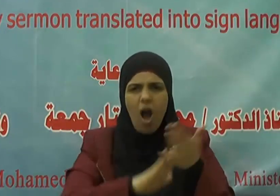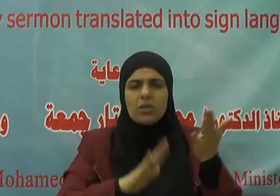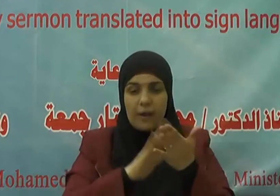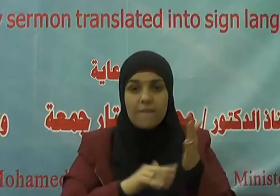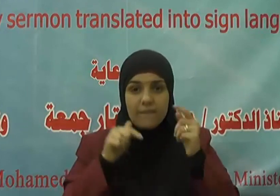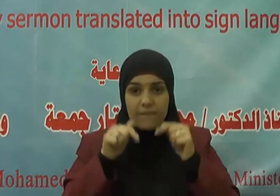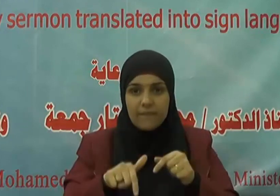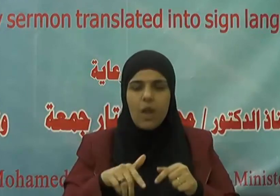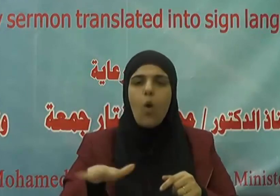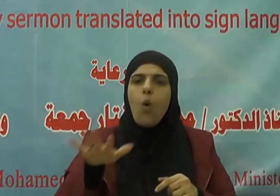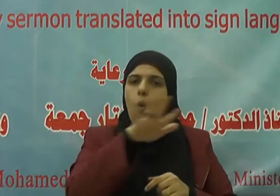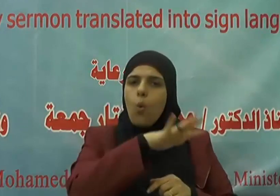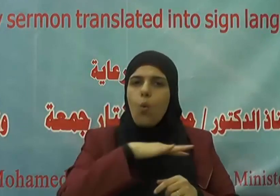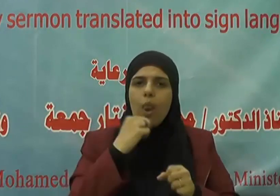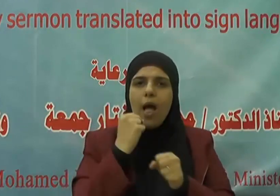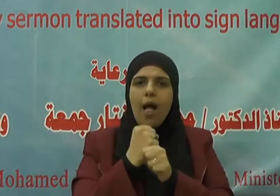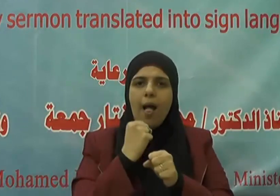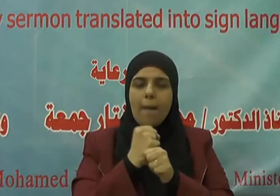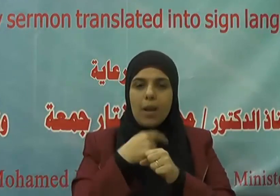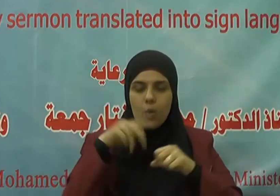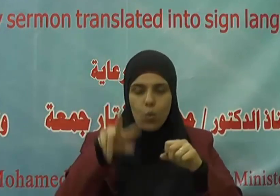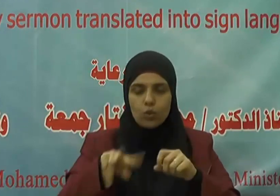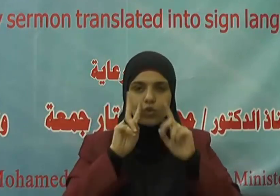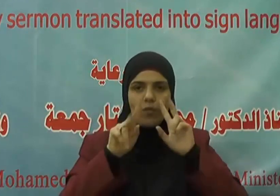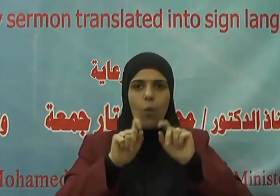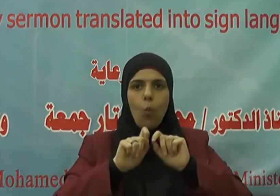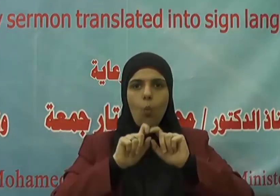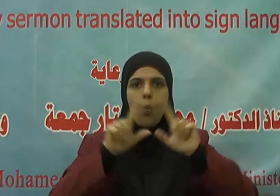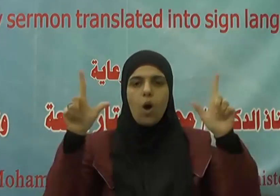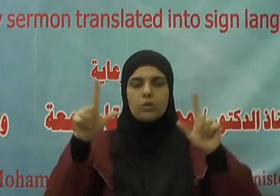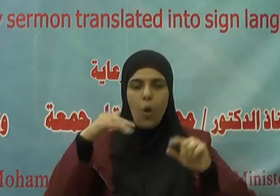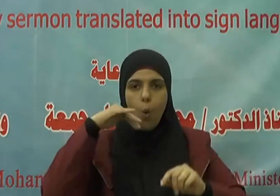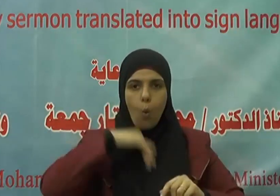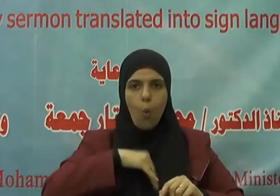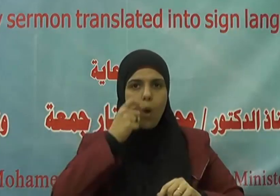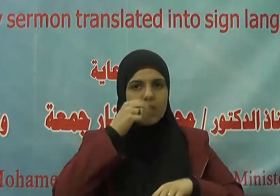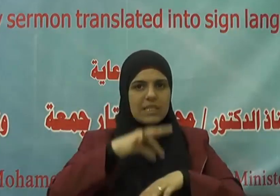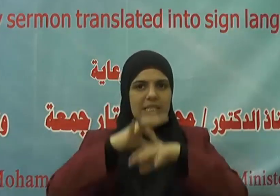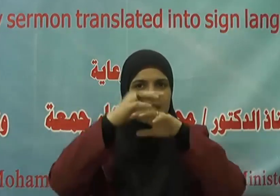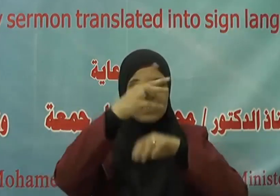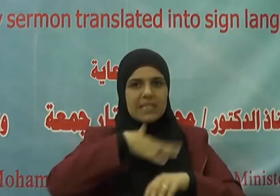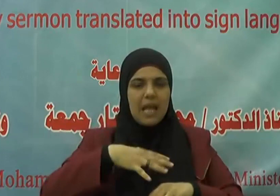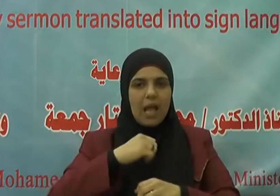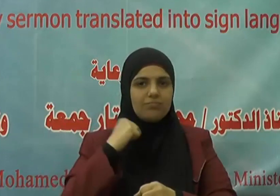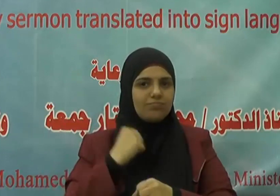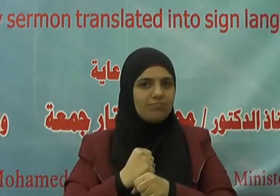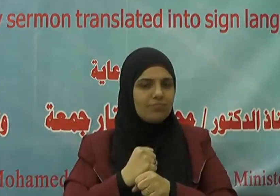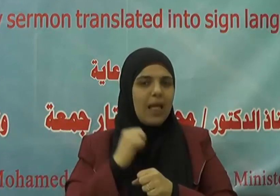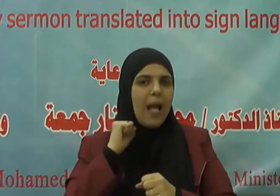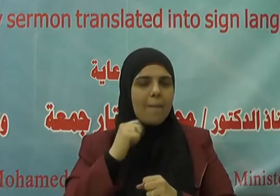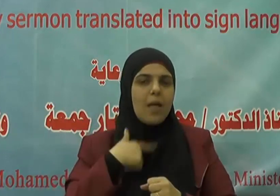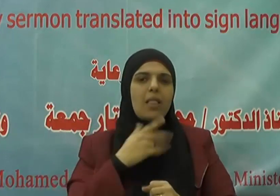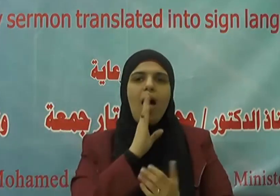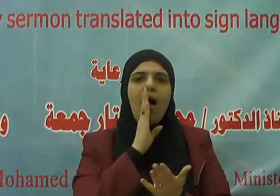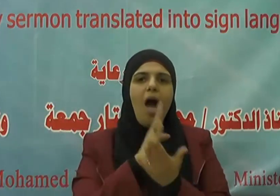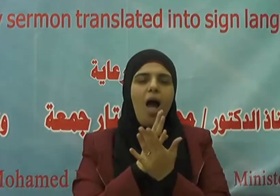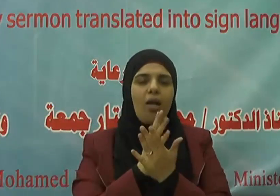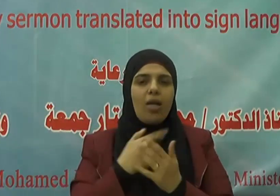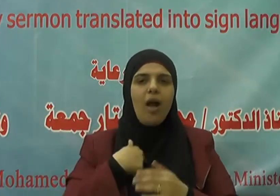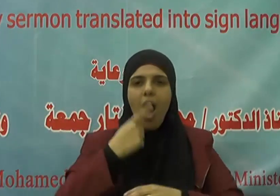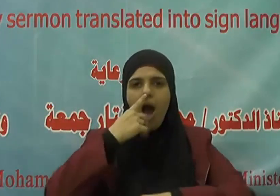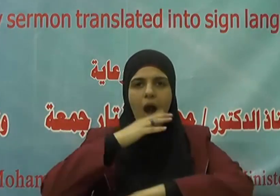هي التي تظهر معادن الناس وتظهر حقيقة أخلاقهم